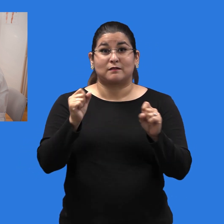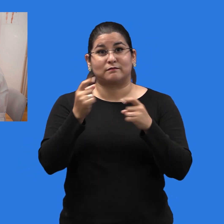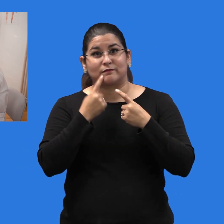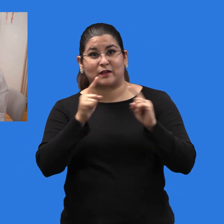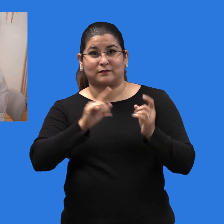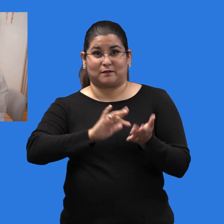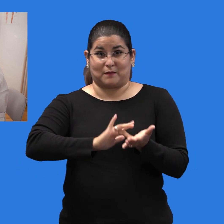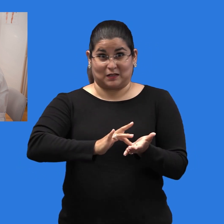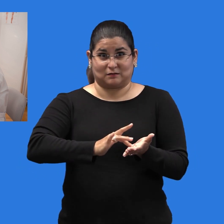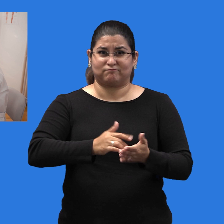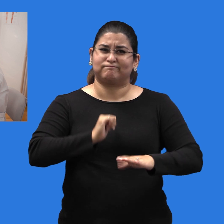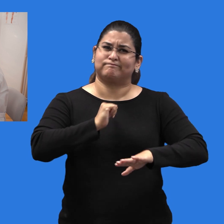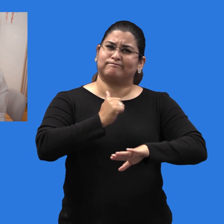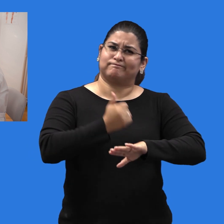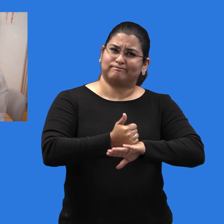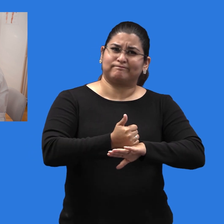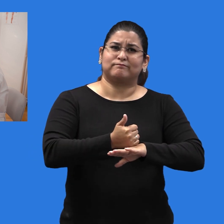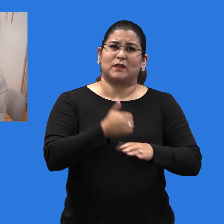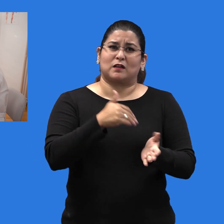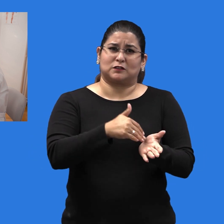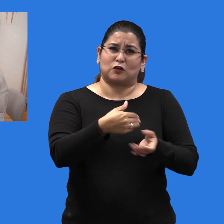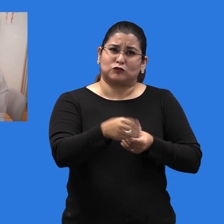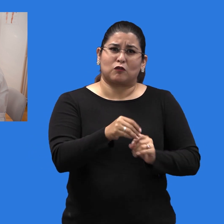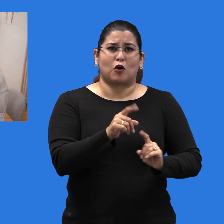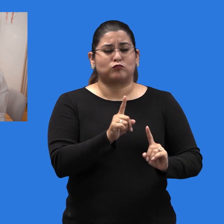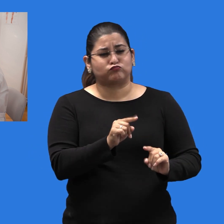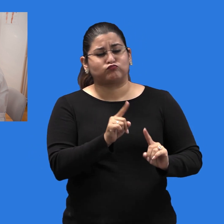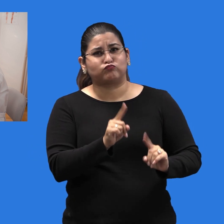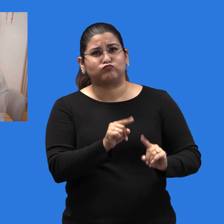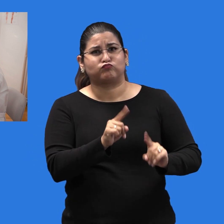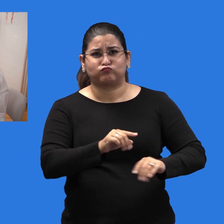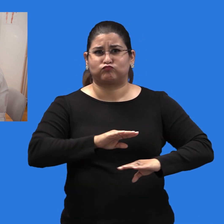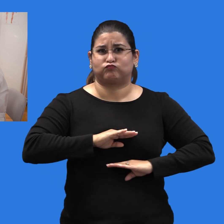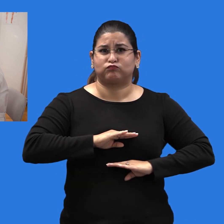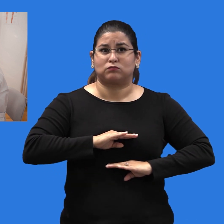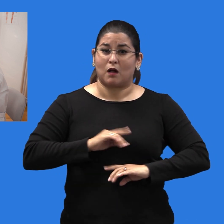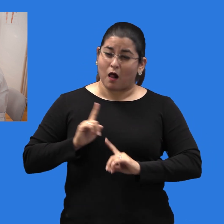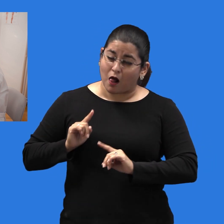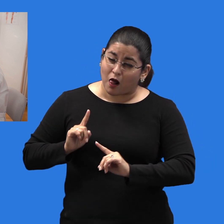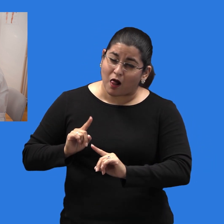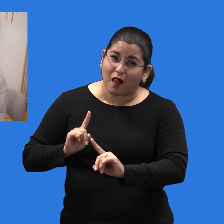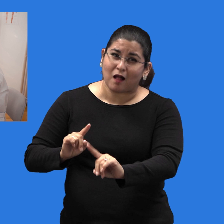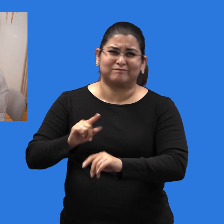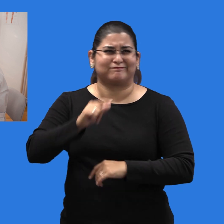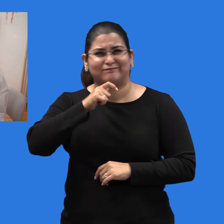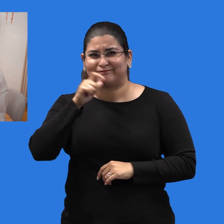sustancias y establecimientos correccionales. Proporcionar tratamiento seguro y eficaz